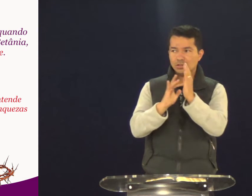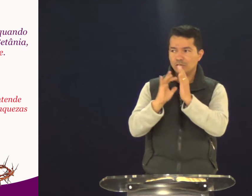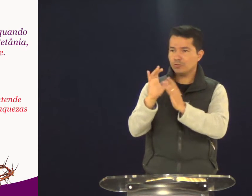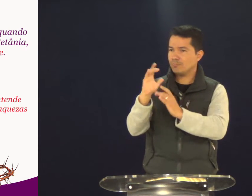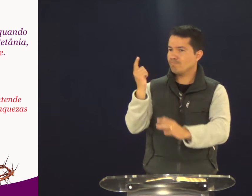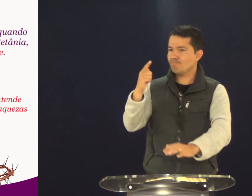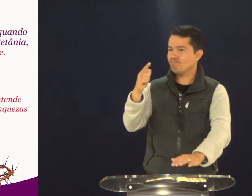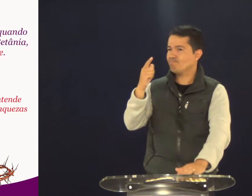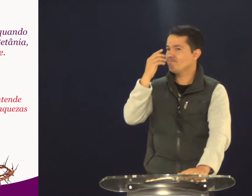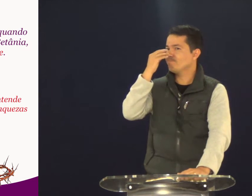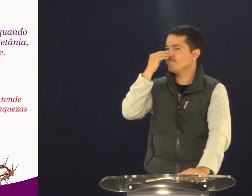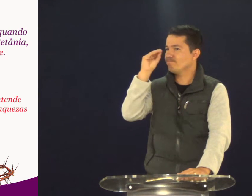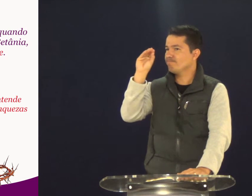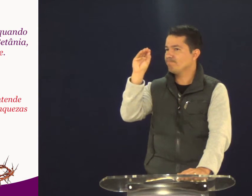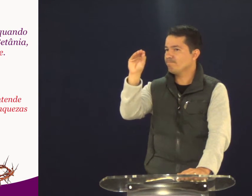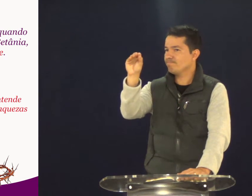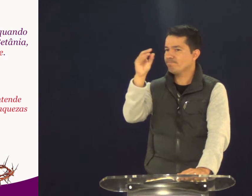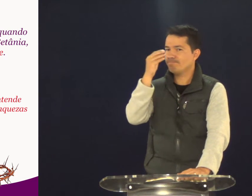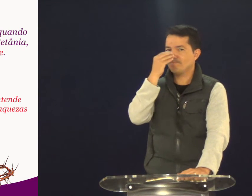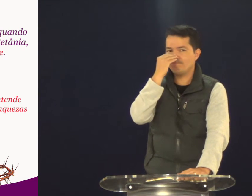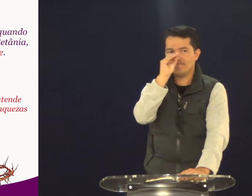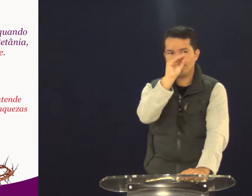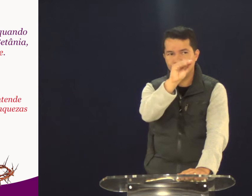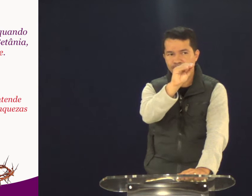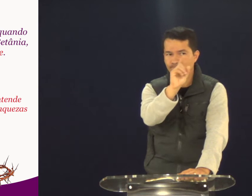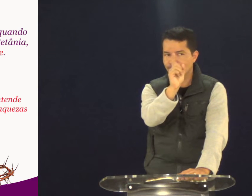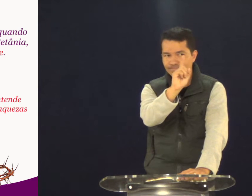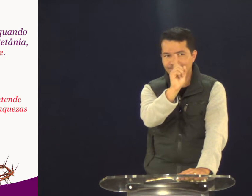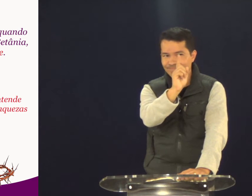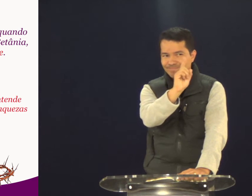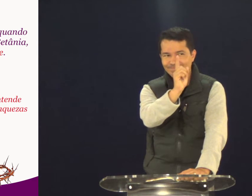sofreu. Jesus não despreza você.